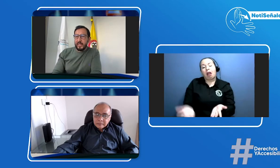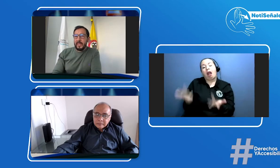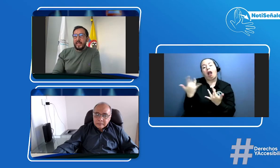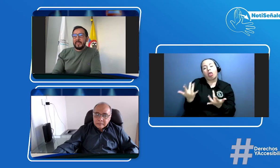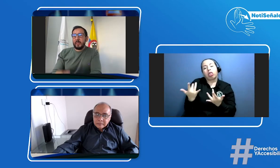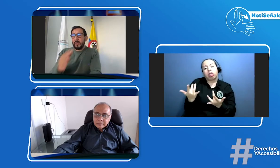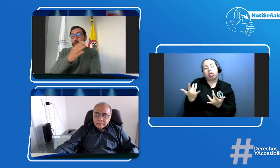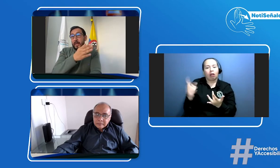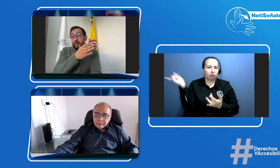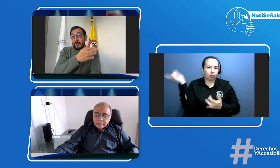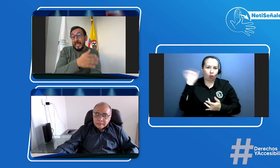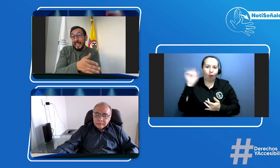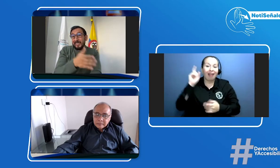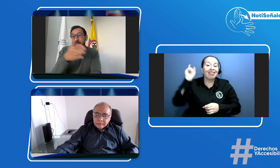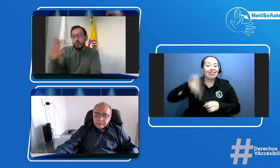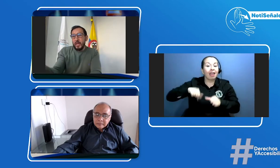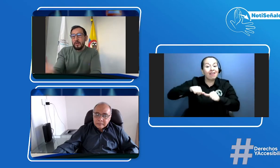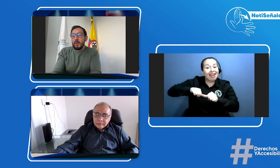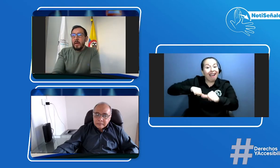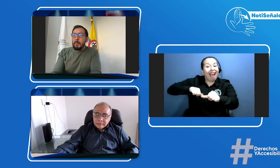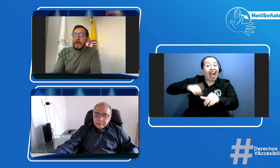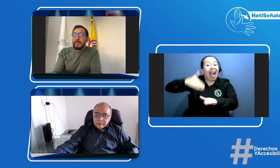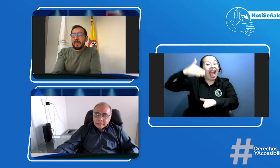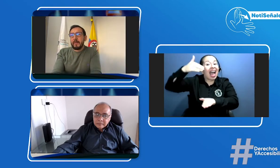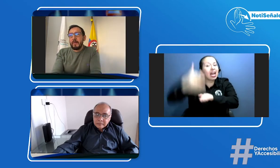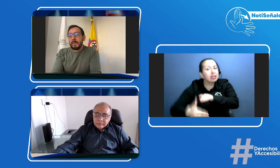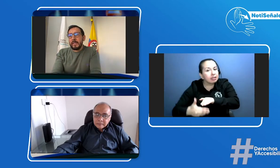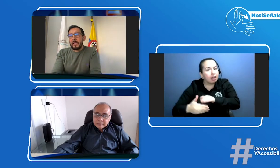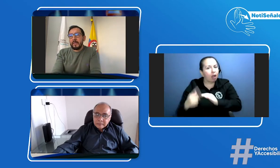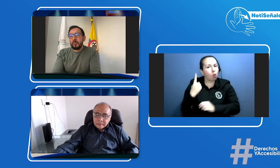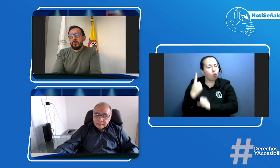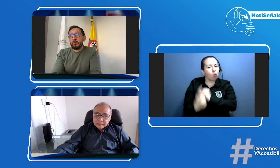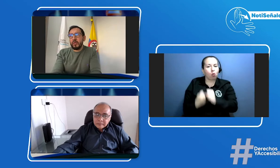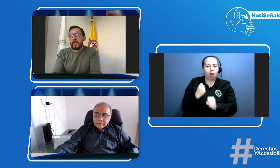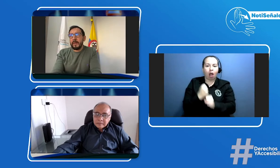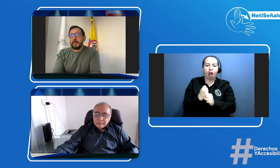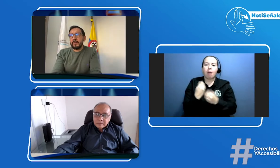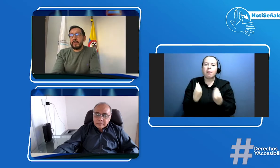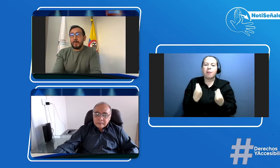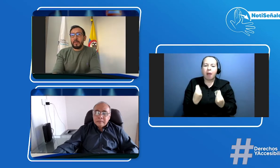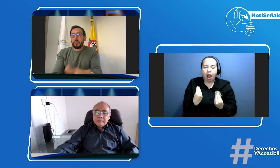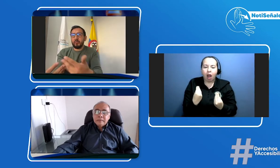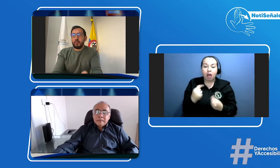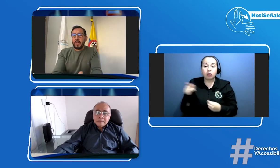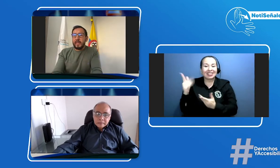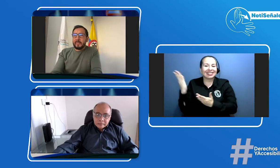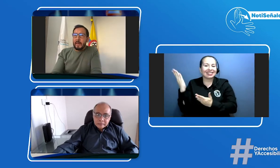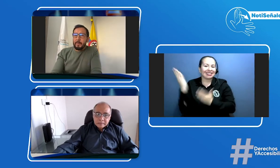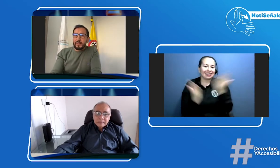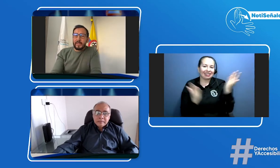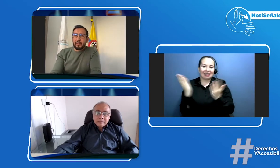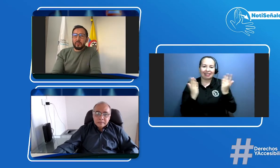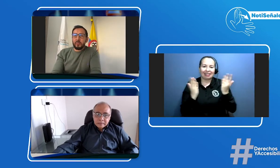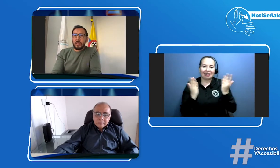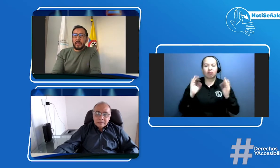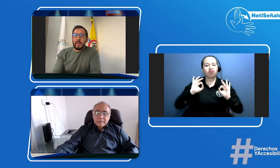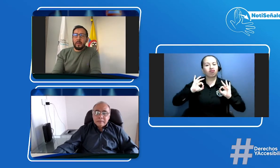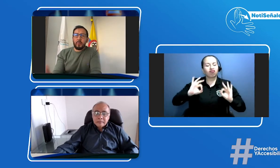sino tienen un plazo de hasta un año para efectivamente sus servicios sean prestados con un